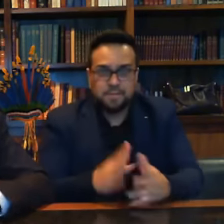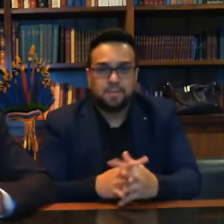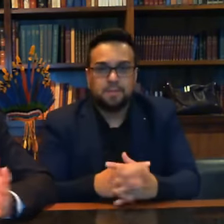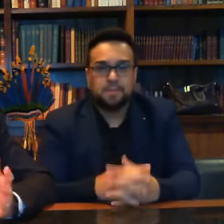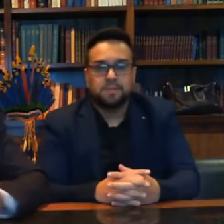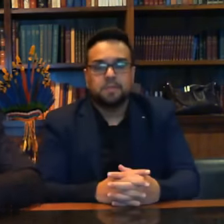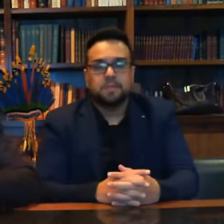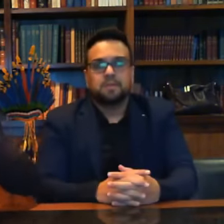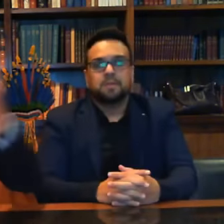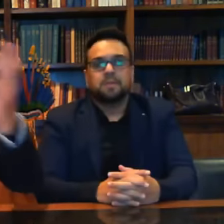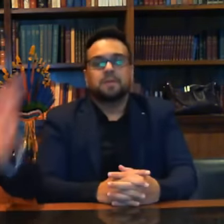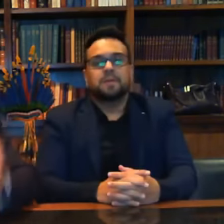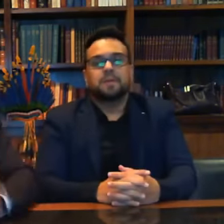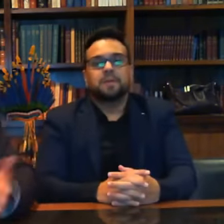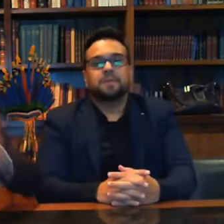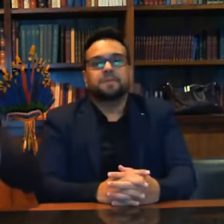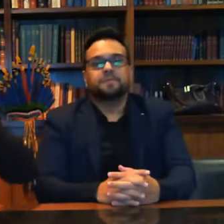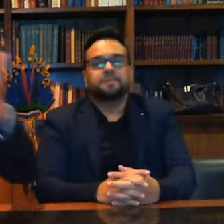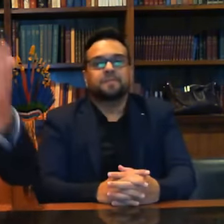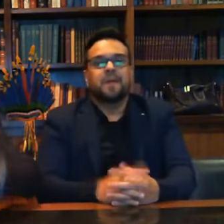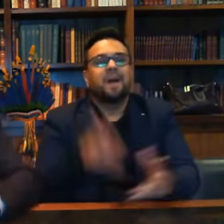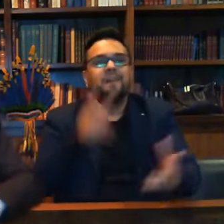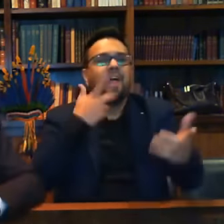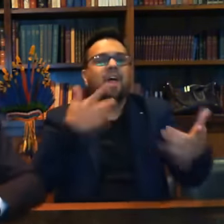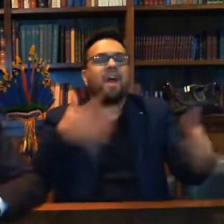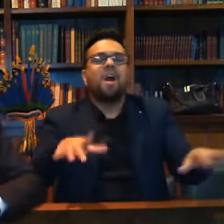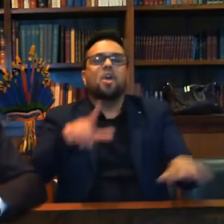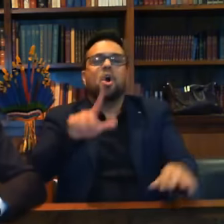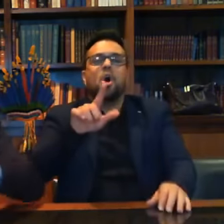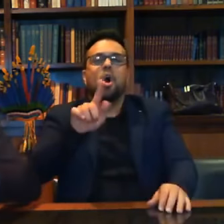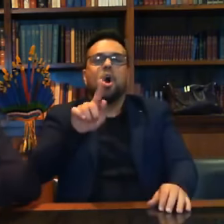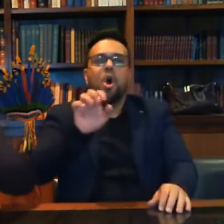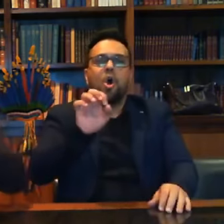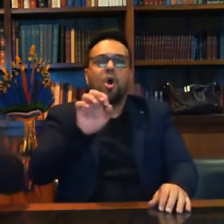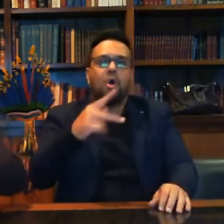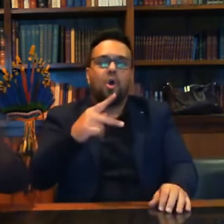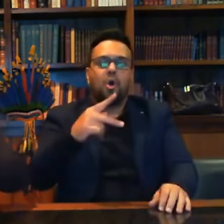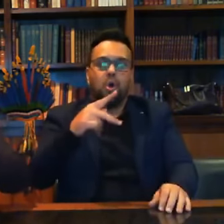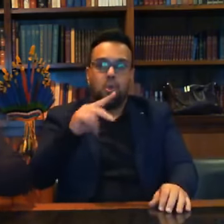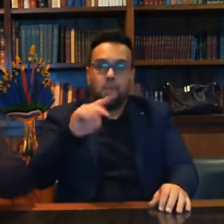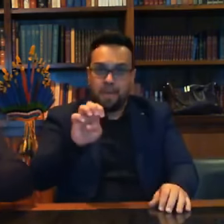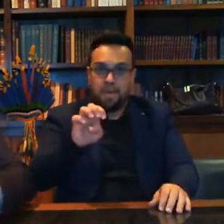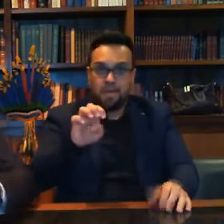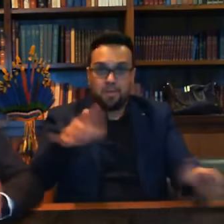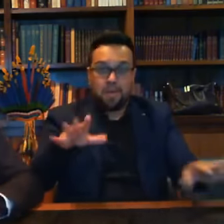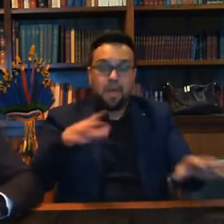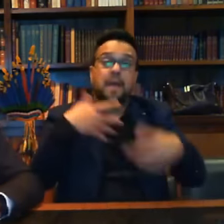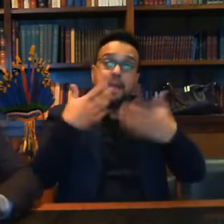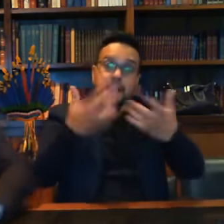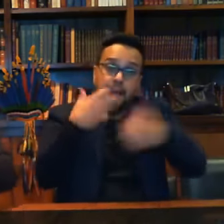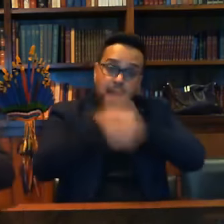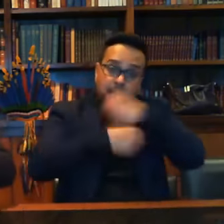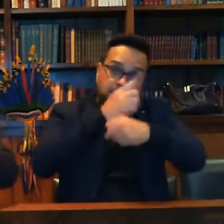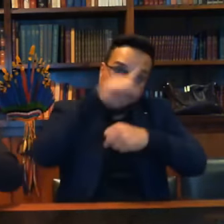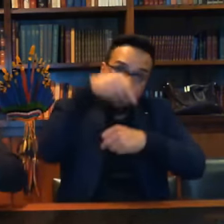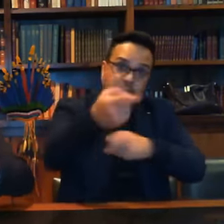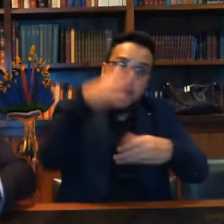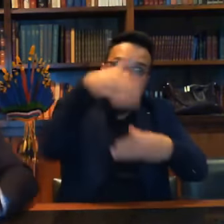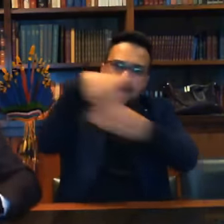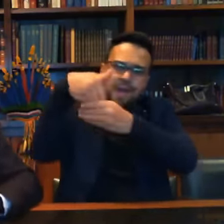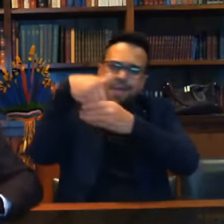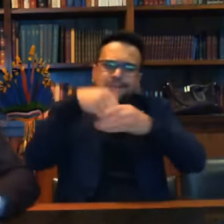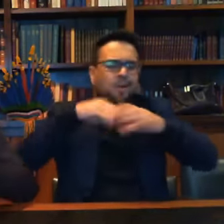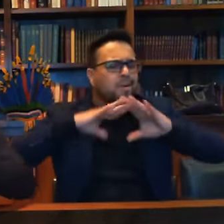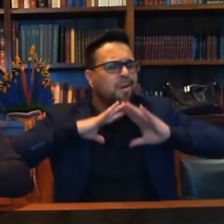Ninguém está pregando aqui um golpe de Estado, dizer que eu sou certo. Eu quero que o ano que vem tenhamos eleições limpas. se qualquer